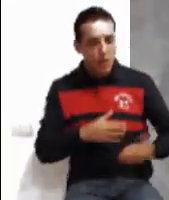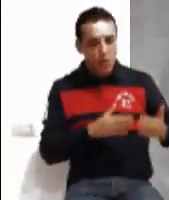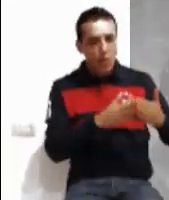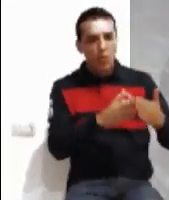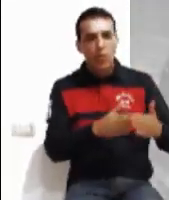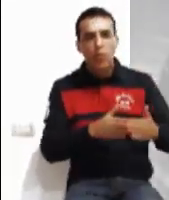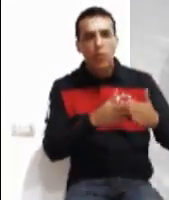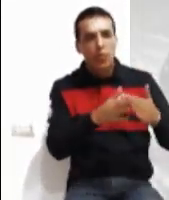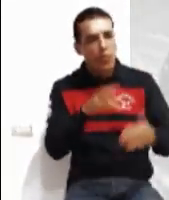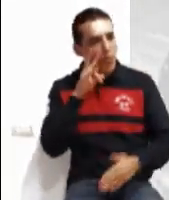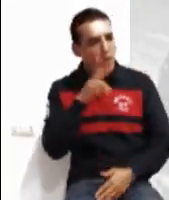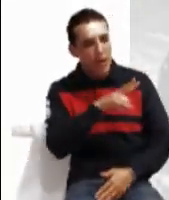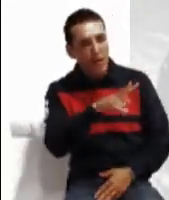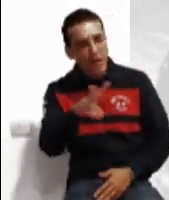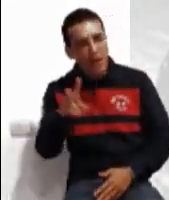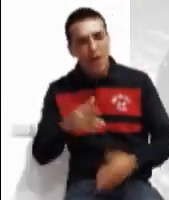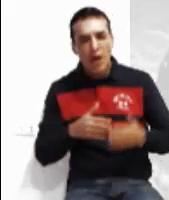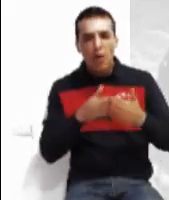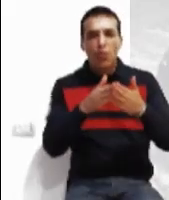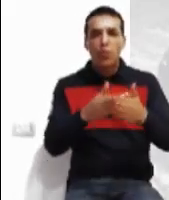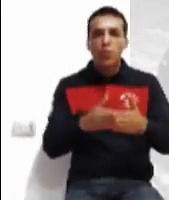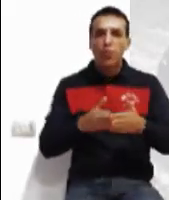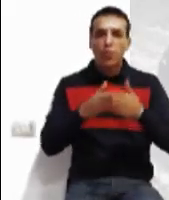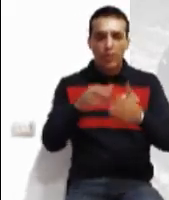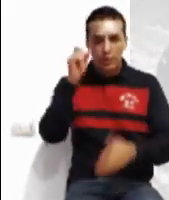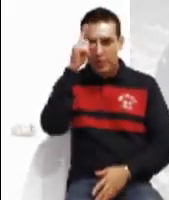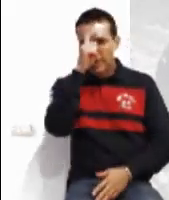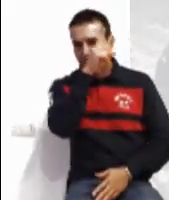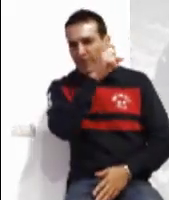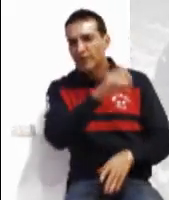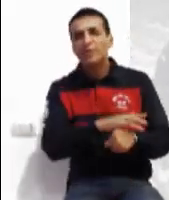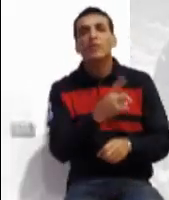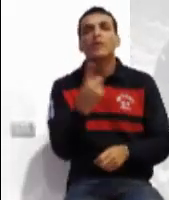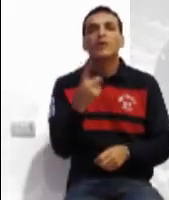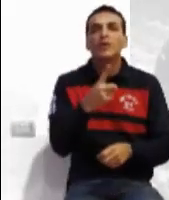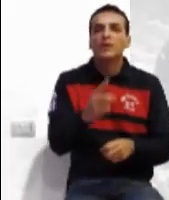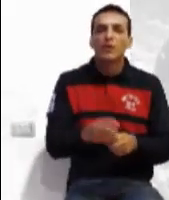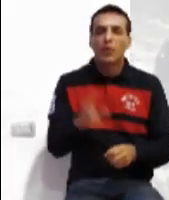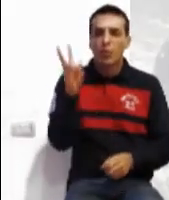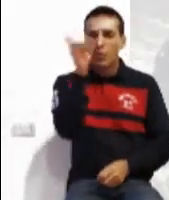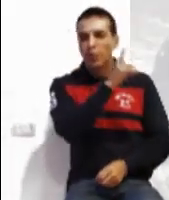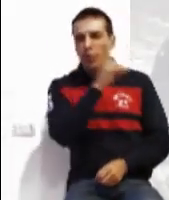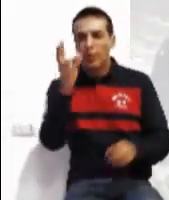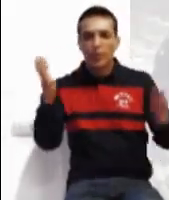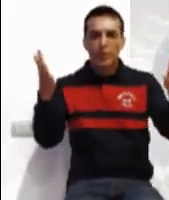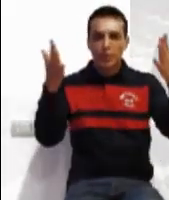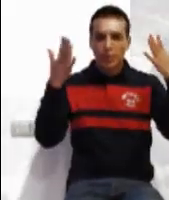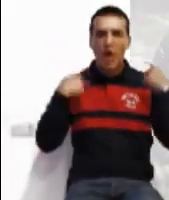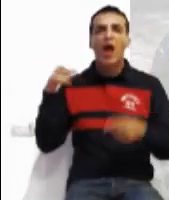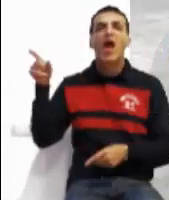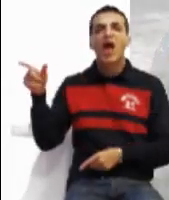Viendo los trabajos con que avanzaban, pues el viento les era contrario, se dirigió a ellos caminando sobre el agua,